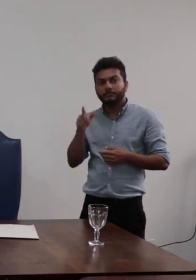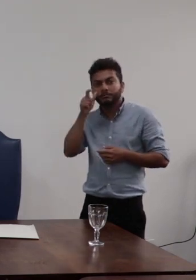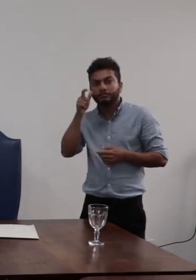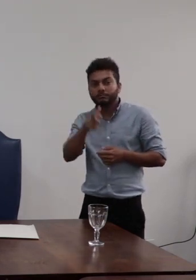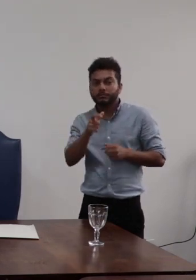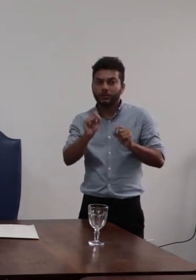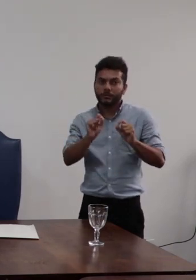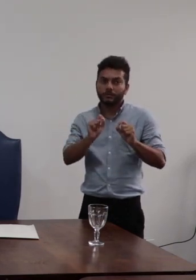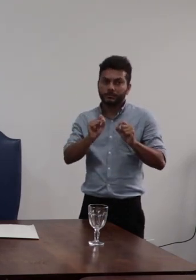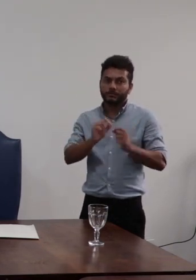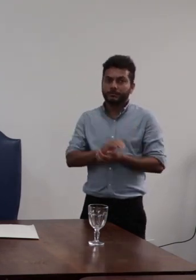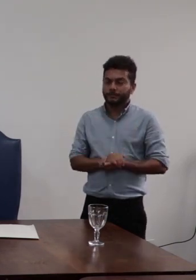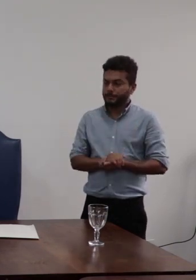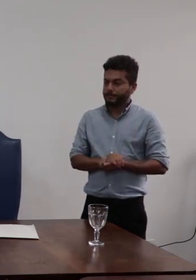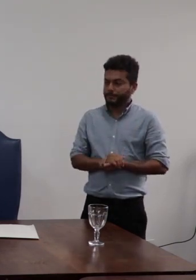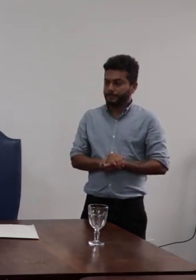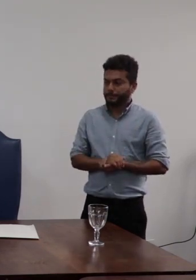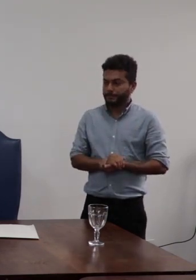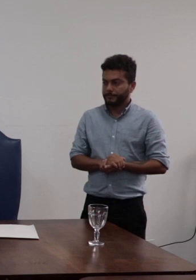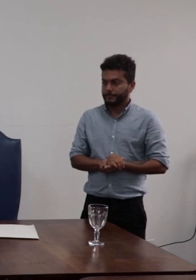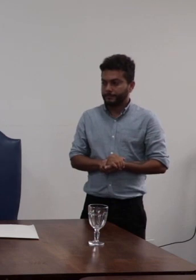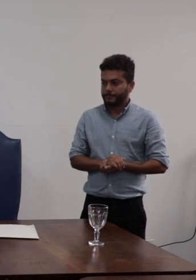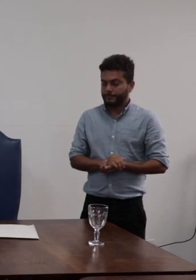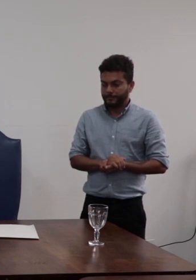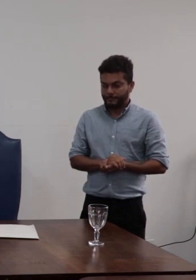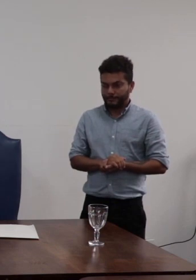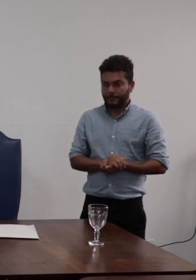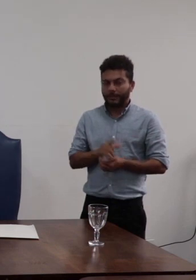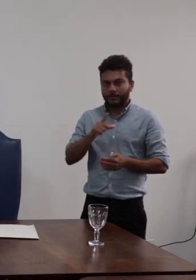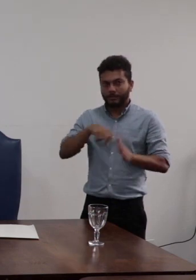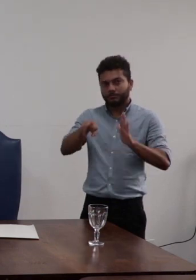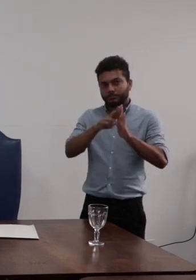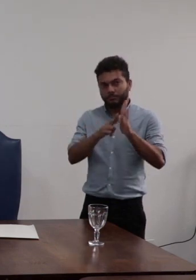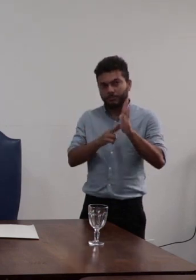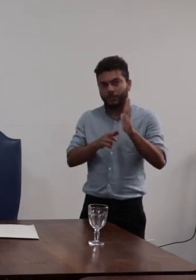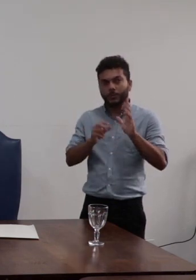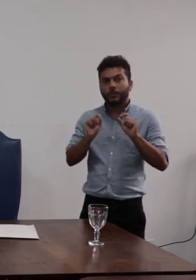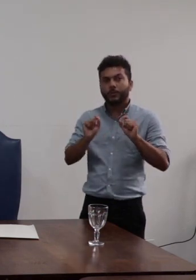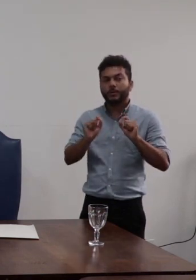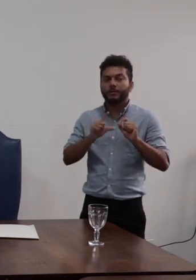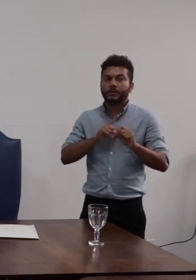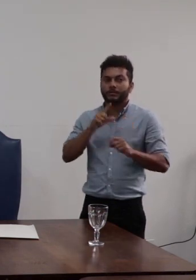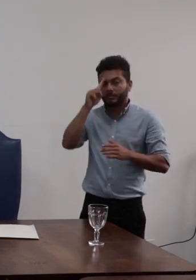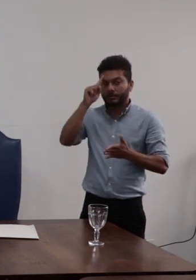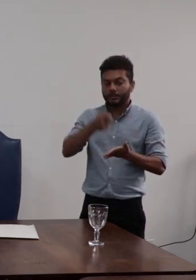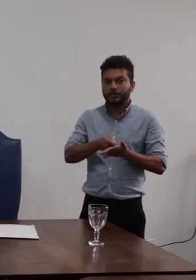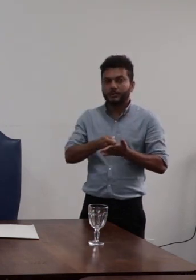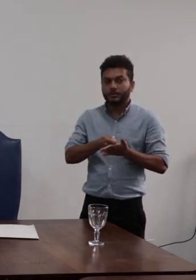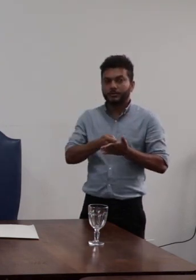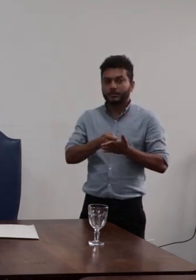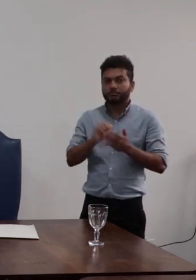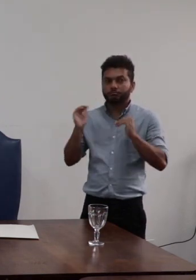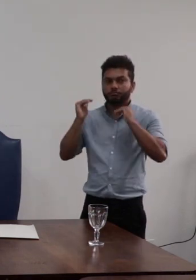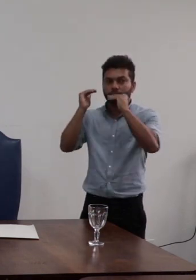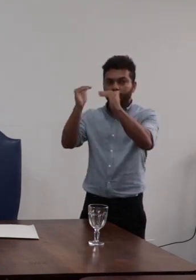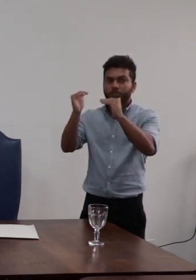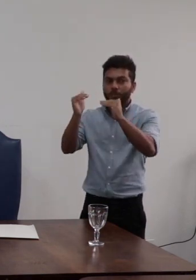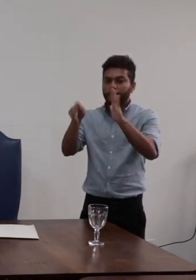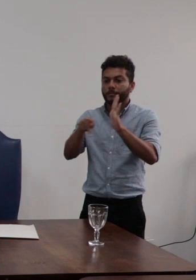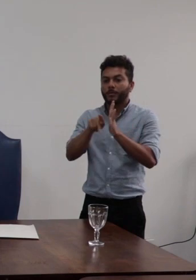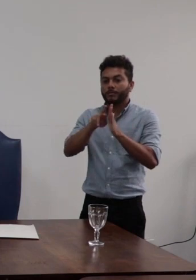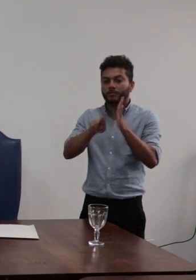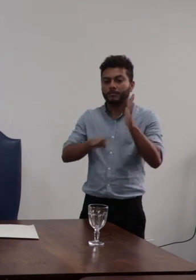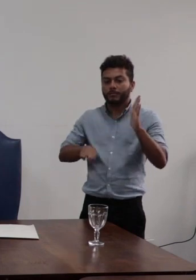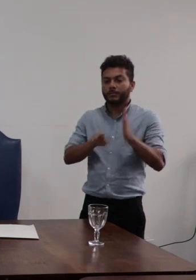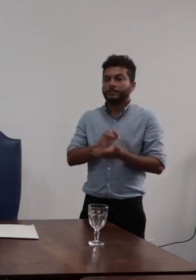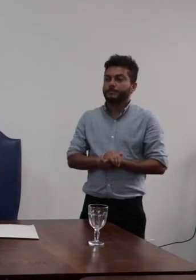pelos normativos a decisão da autoridade máxima da UFRB